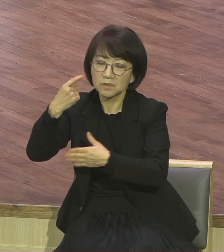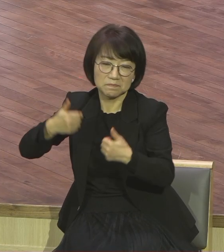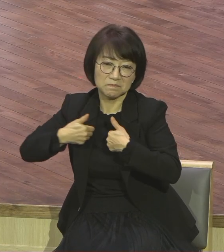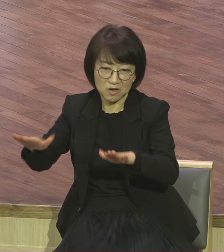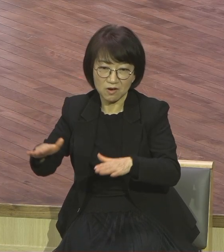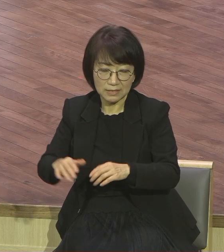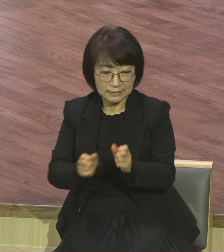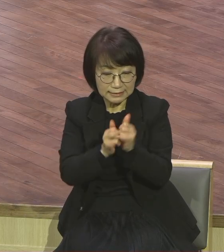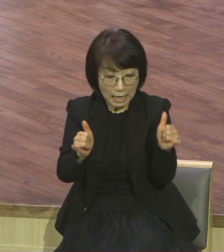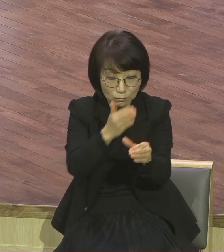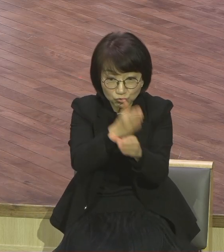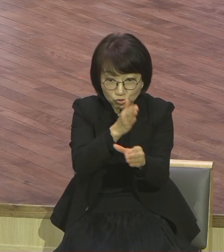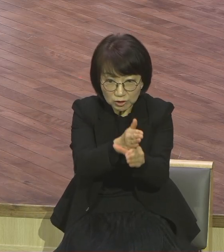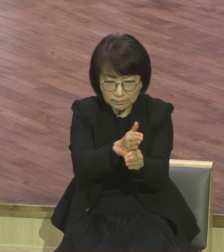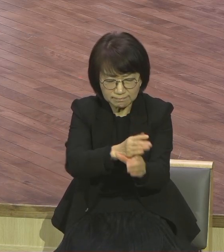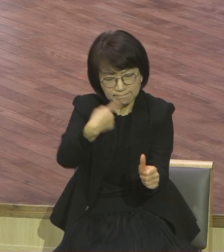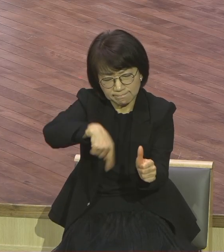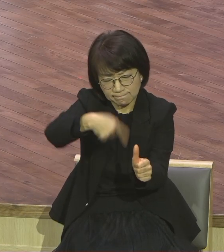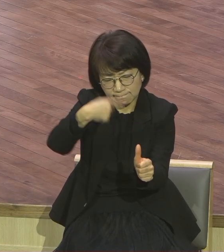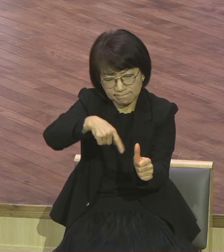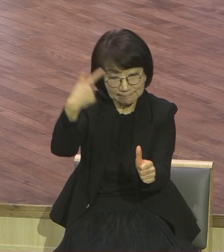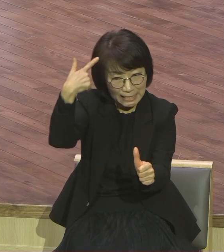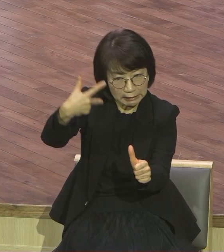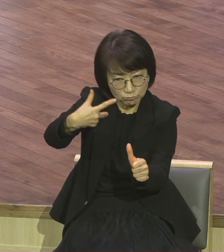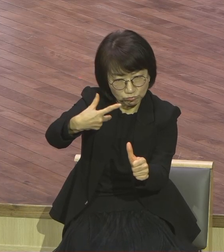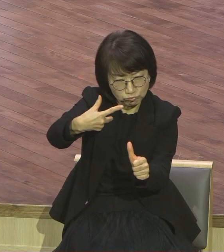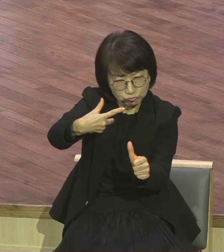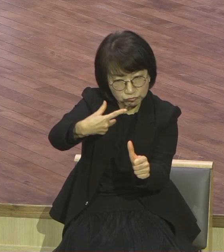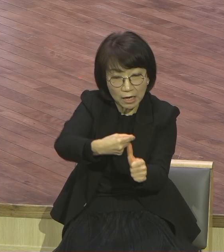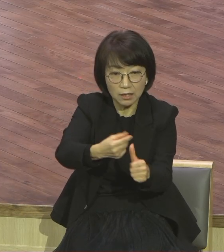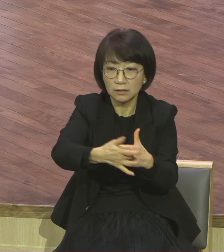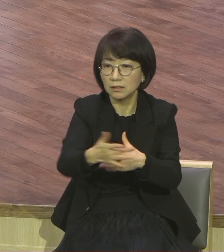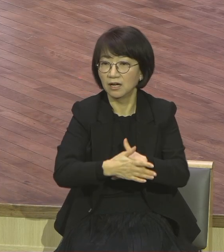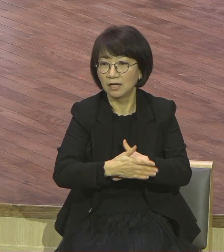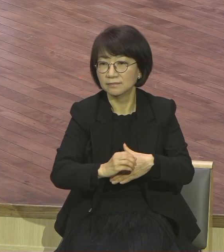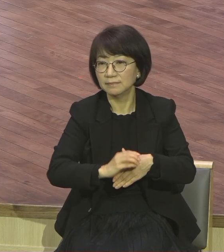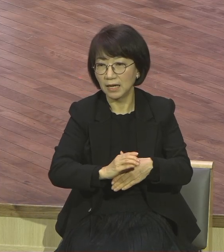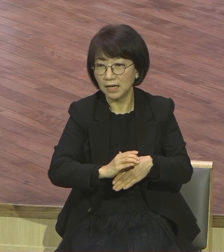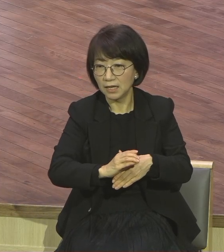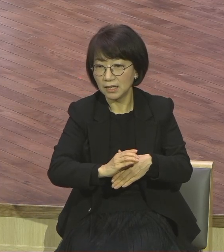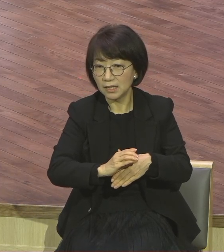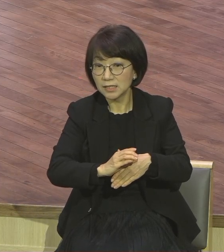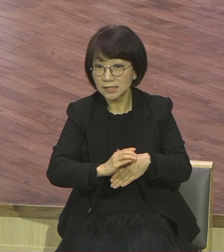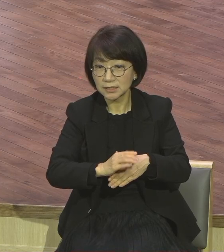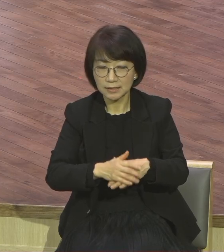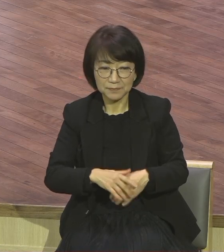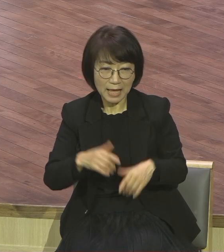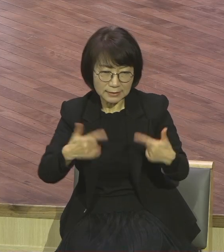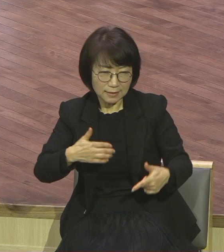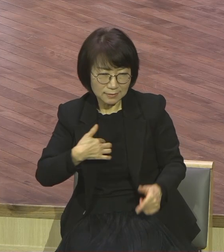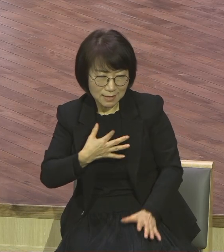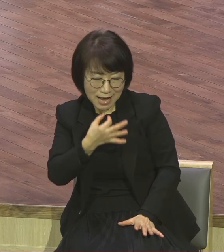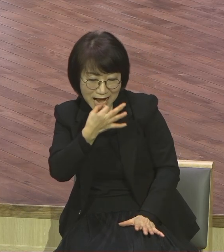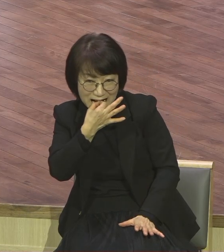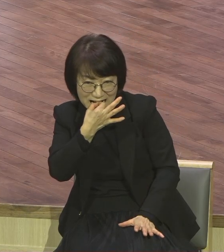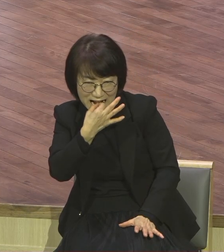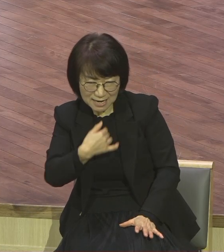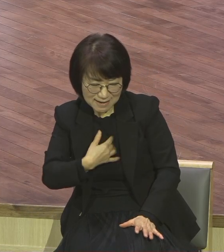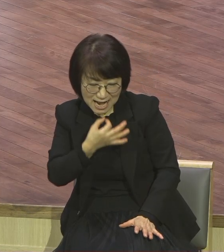중심주의적 삶 이게 다 불신자한테 그래 살고 있잖아요. 자기 중심적인 삶 은혜 안 받는 삶 늘 그래요. 자기